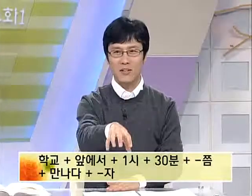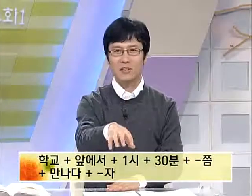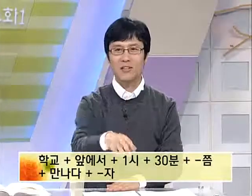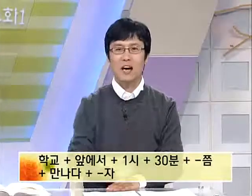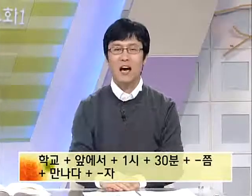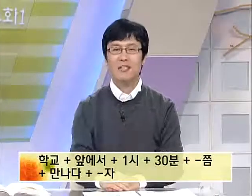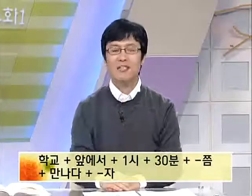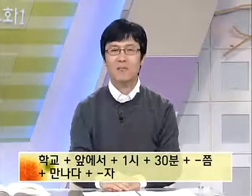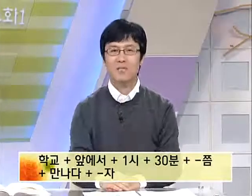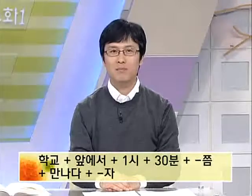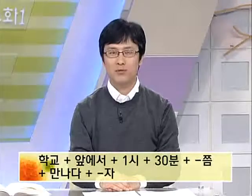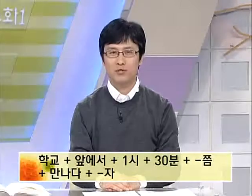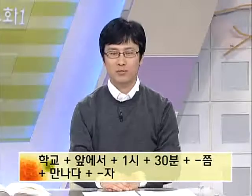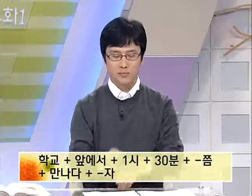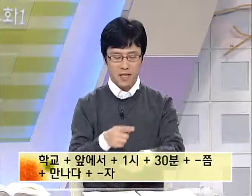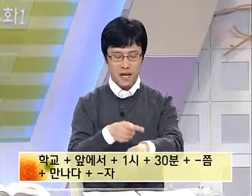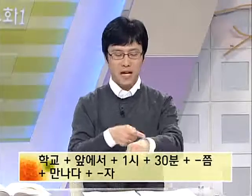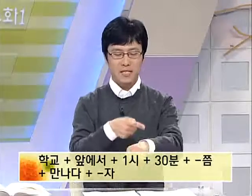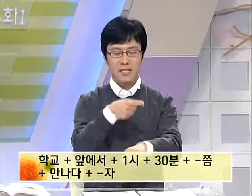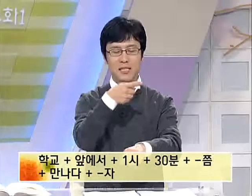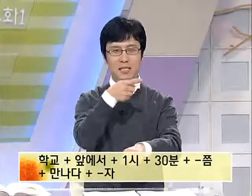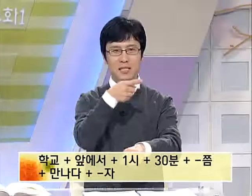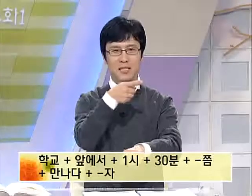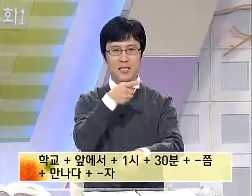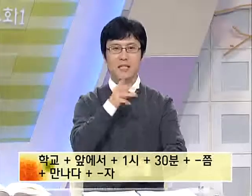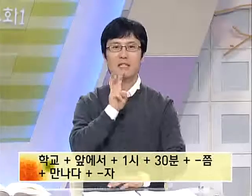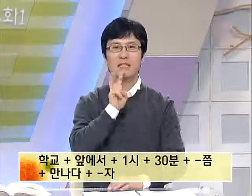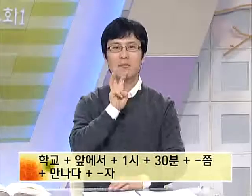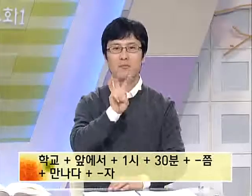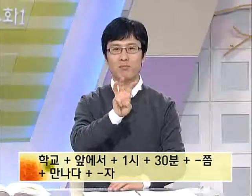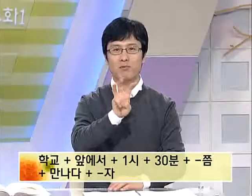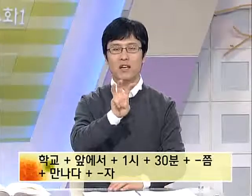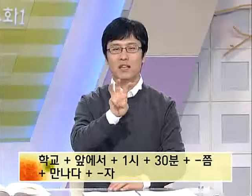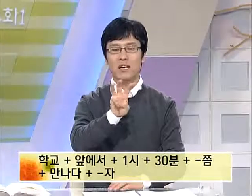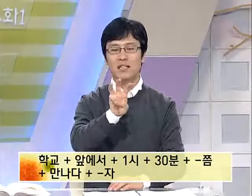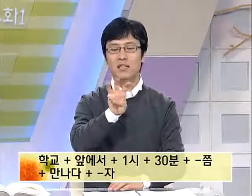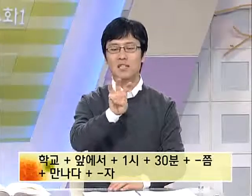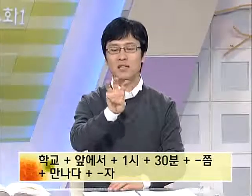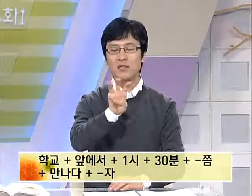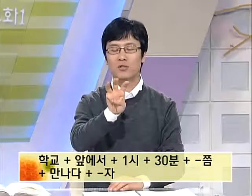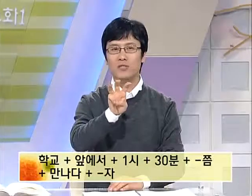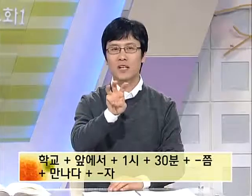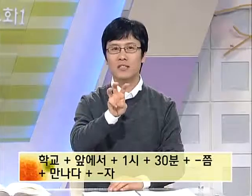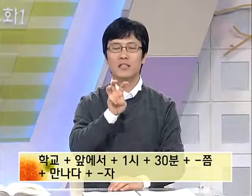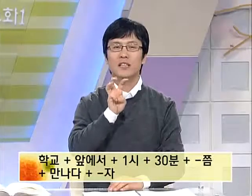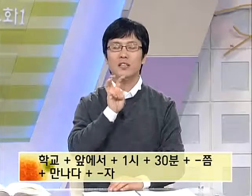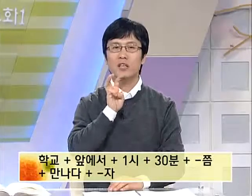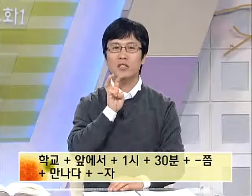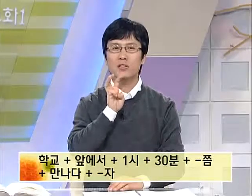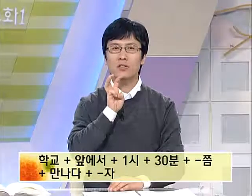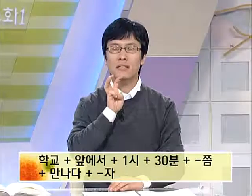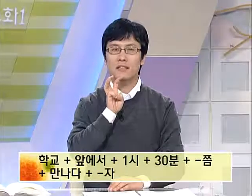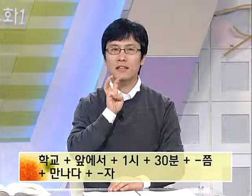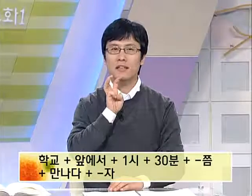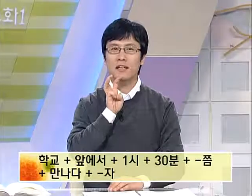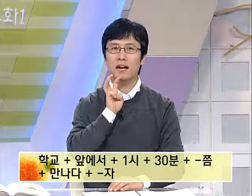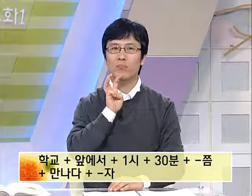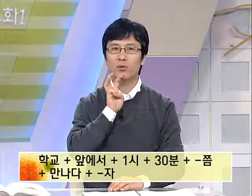1시 30분쯤 1시 30분 자, 30이라는 숫자를 턱에서 살짝 댔다가 앞으로